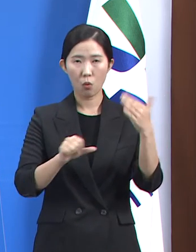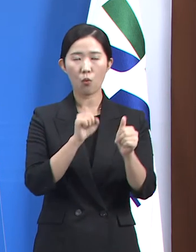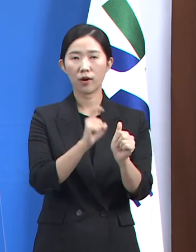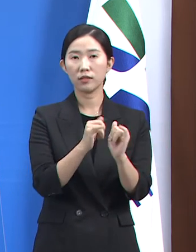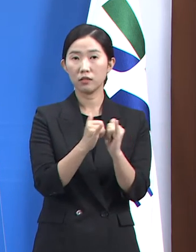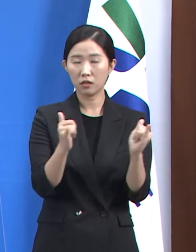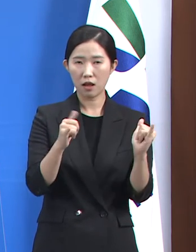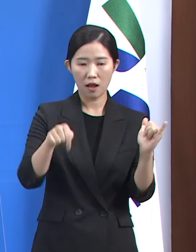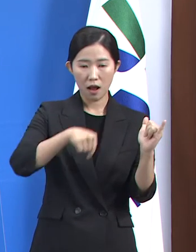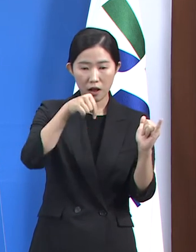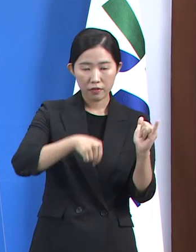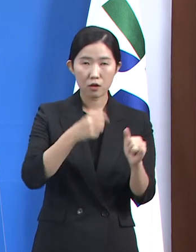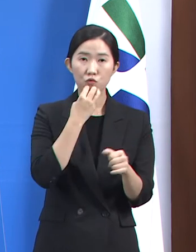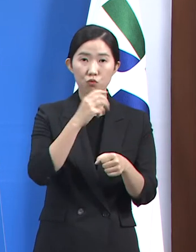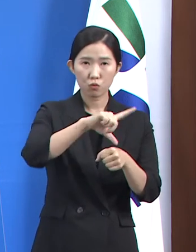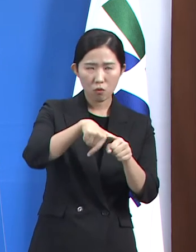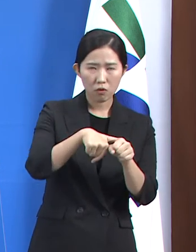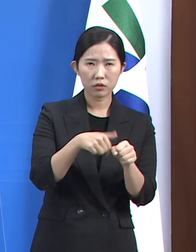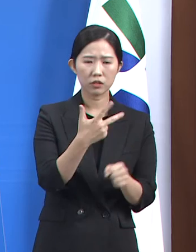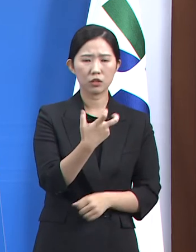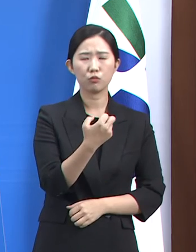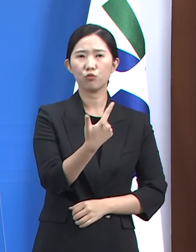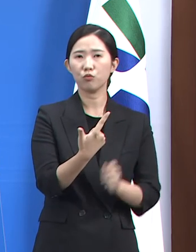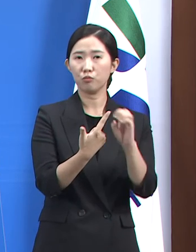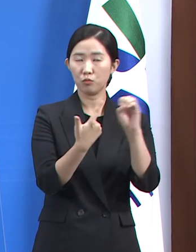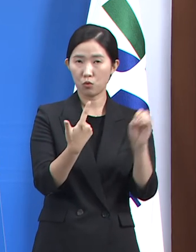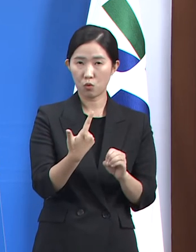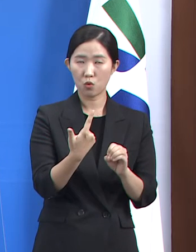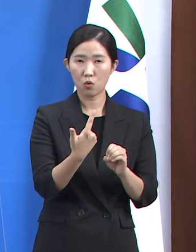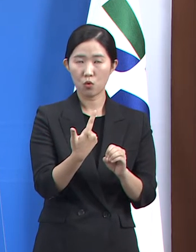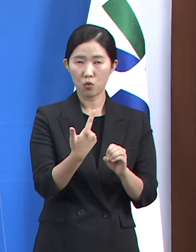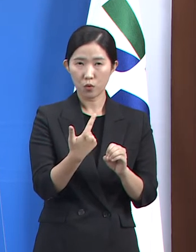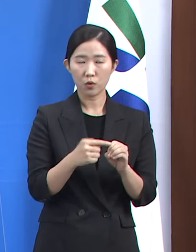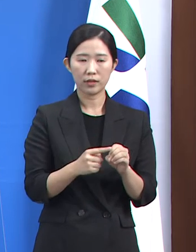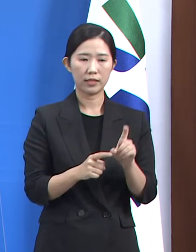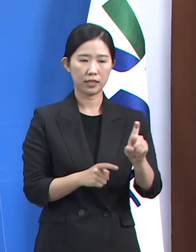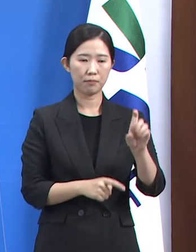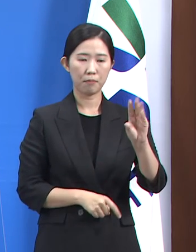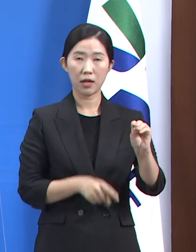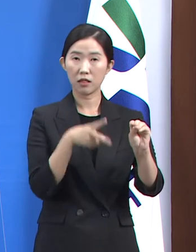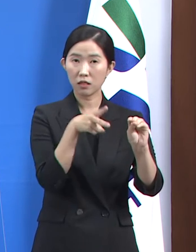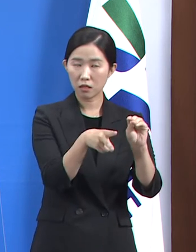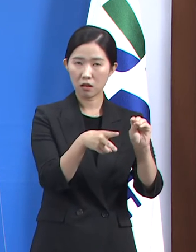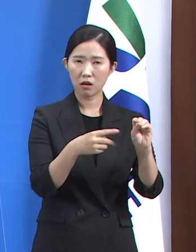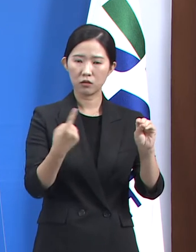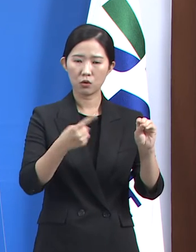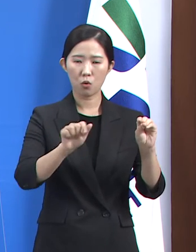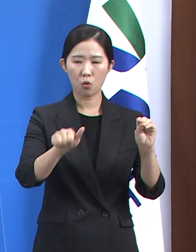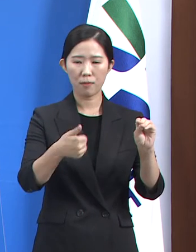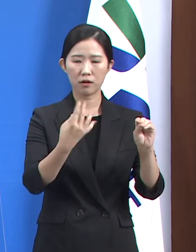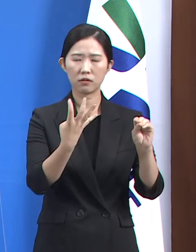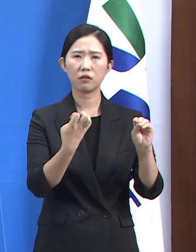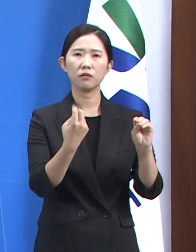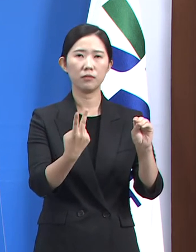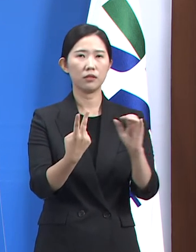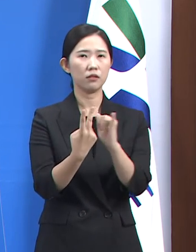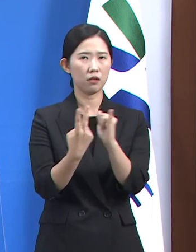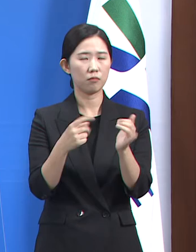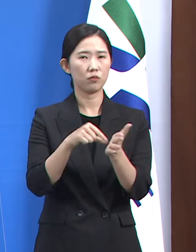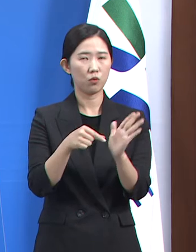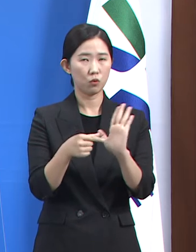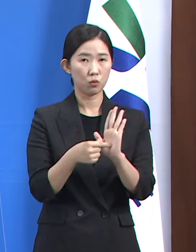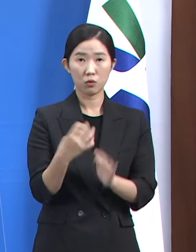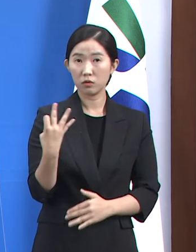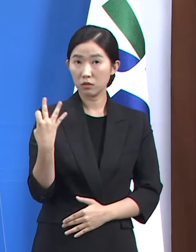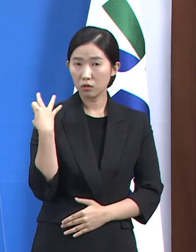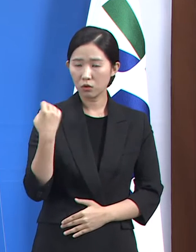확진자 비중은 76%입니다. 수도권 주간 발생률은 인구 10만 명당 1,542명으로 전주